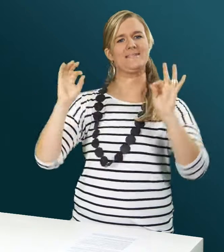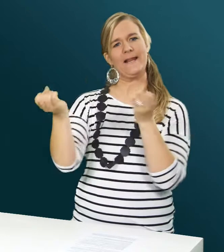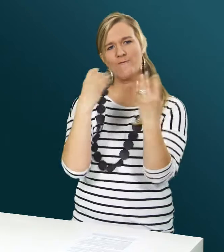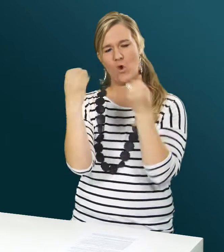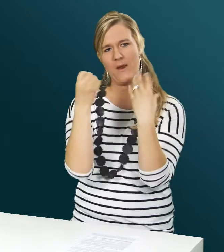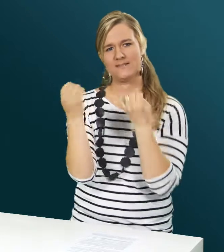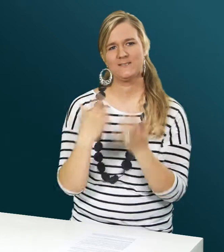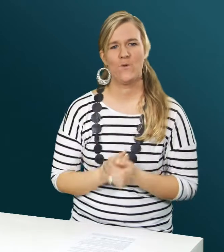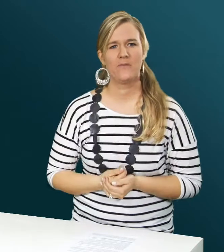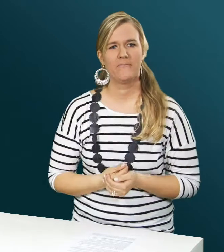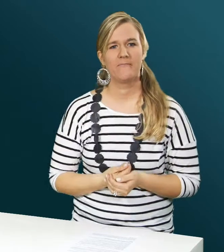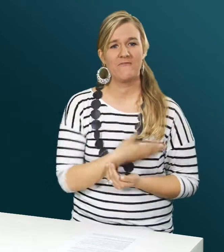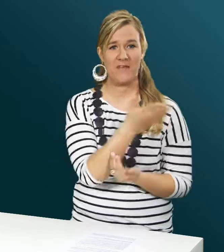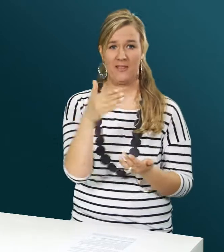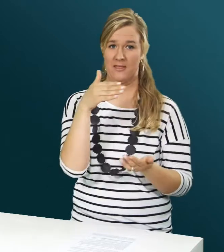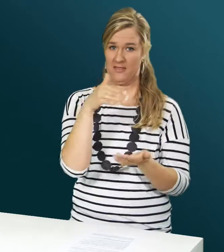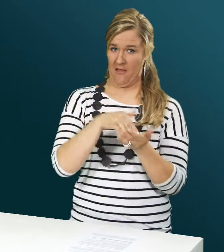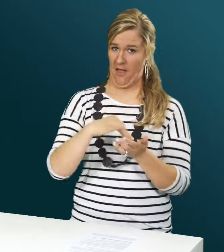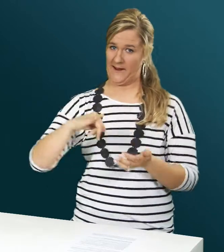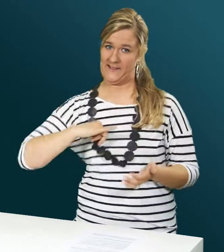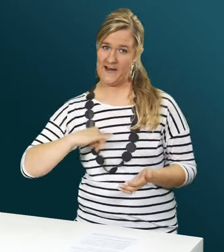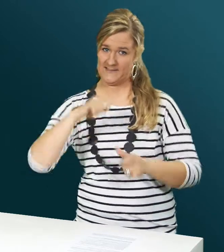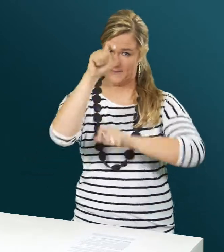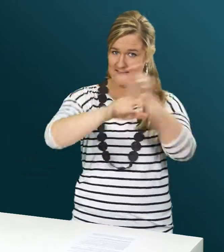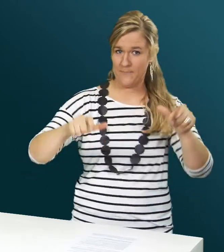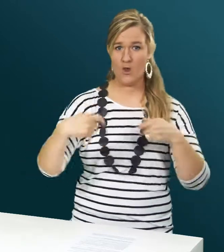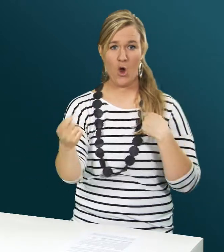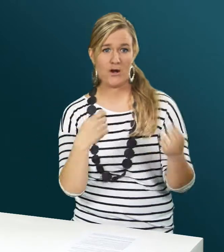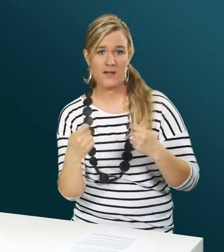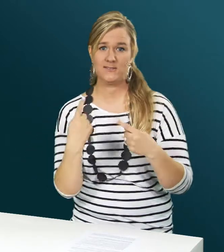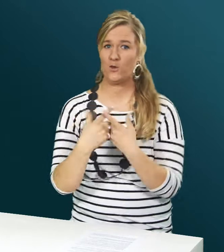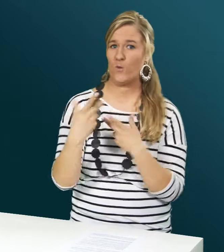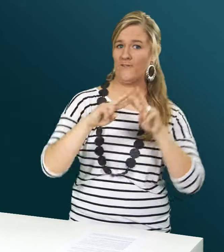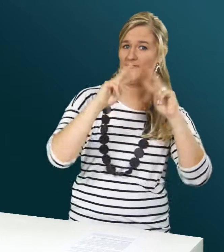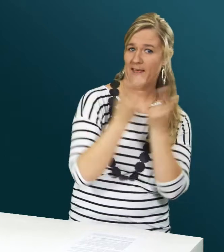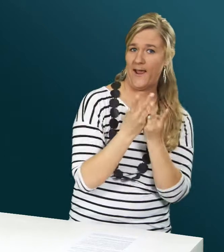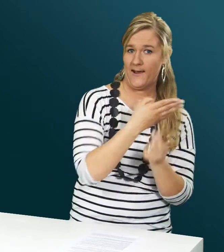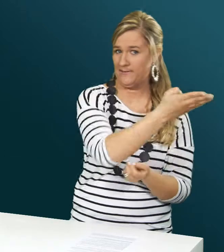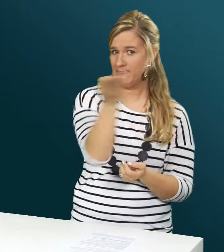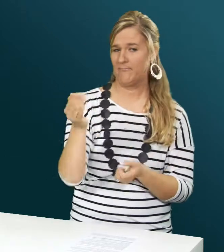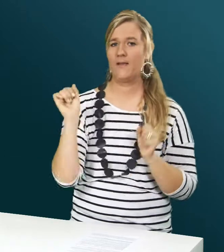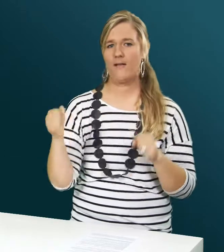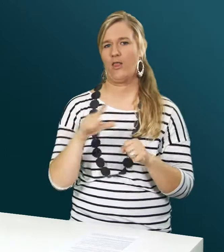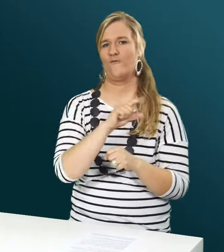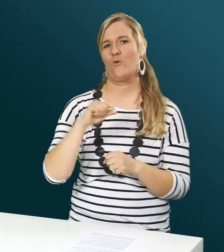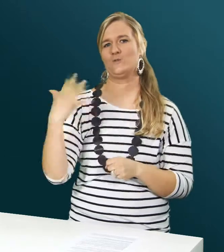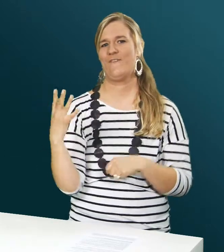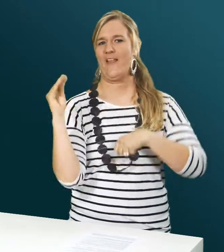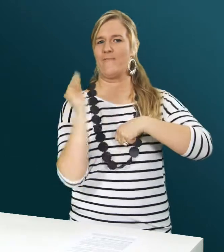beinhaltet bessere Informationen. Interessierte Personen, Organisationen oder Vereine können sich bei Focus 5 melden.